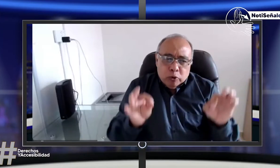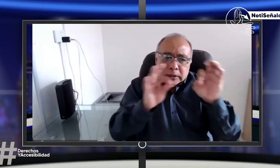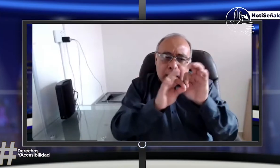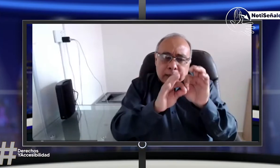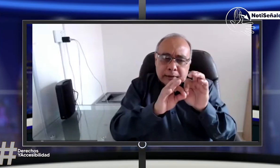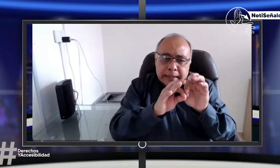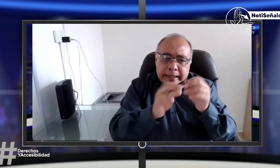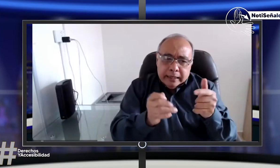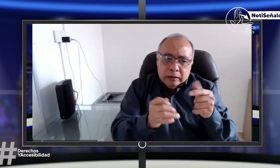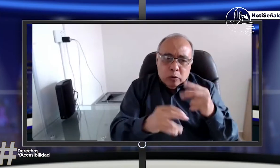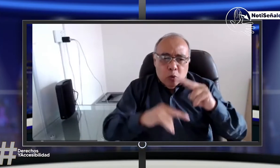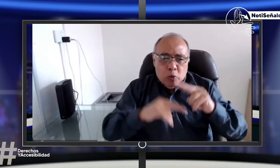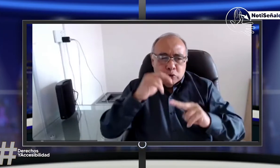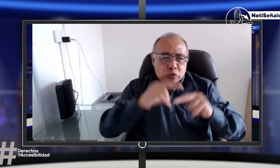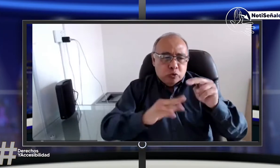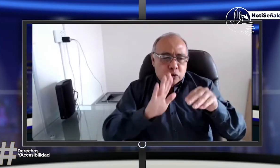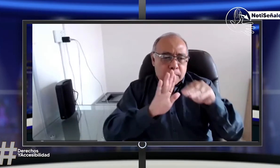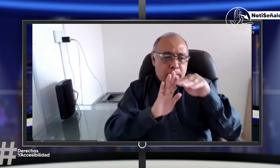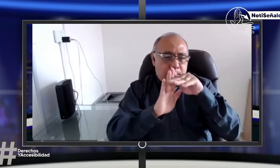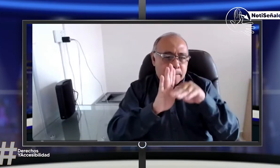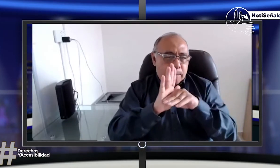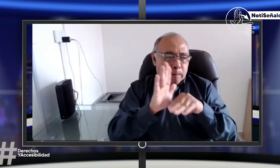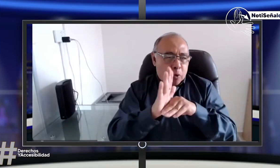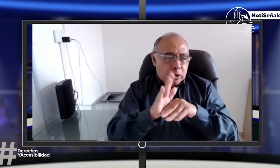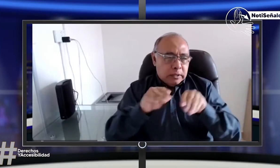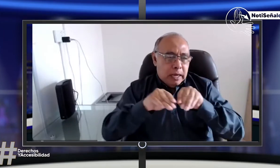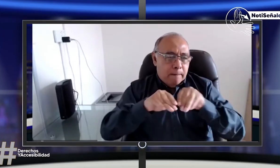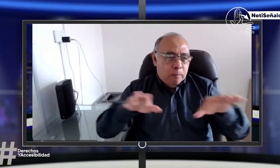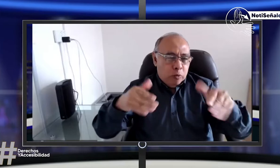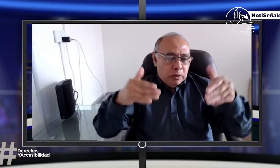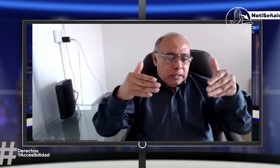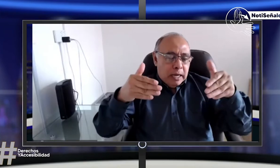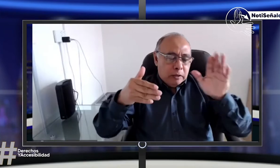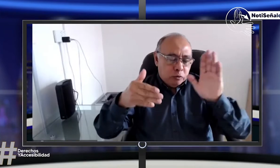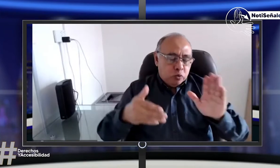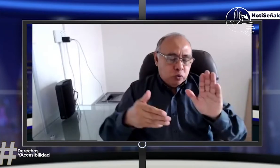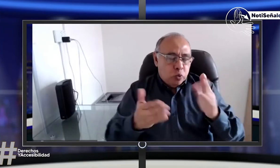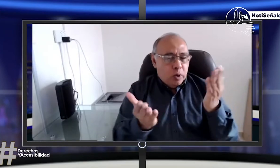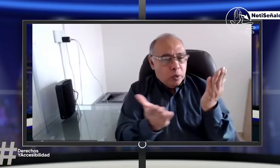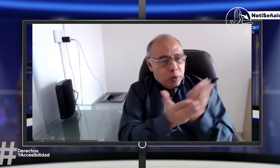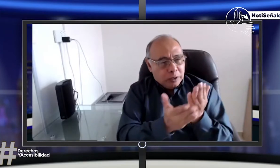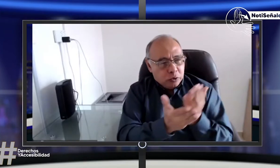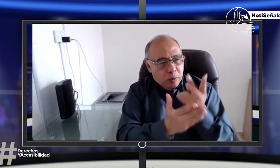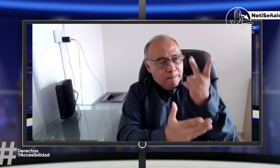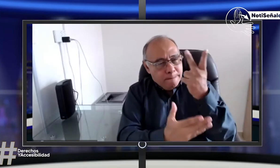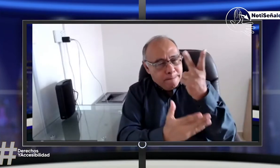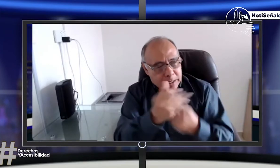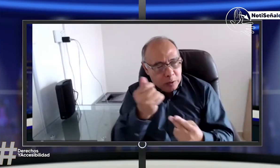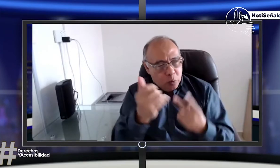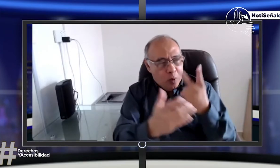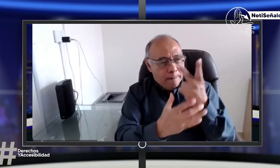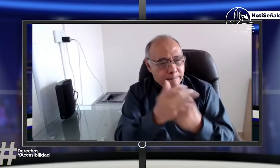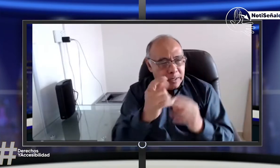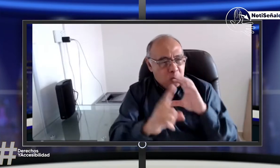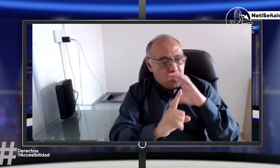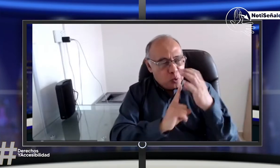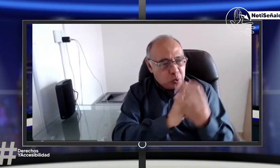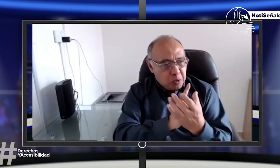claros la diferencia entre el uno y el otro. En el momento en el que se construya esa política pública de discapacidad,